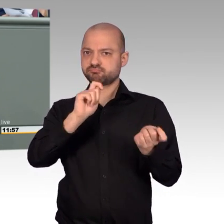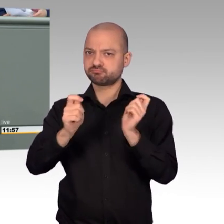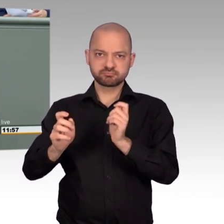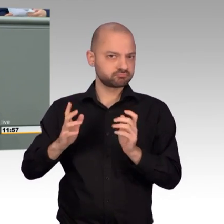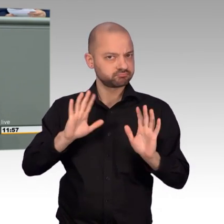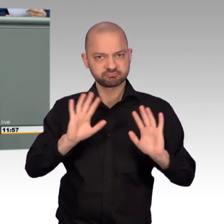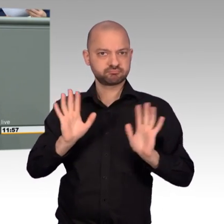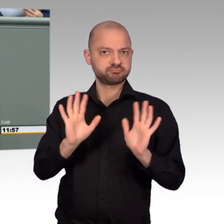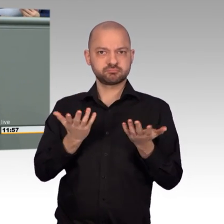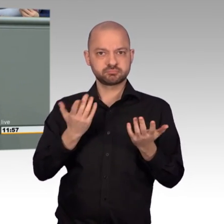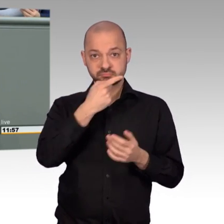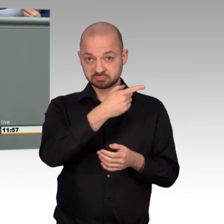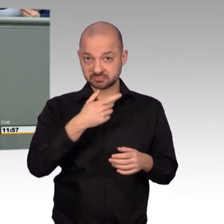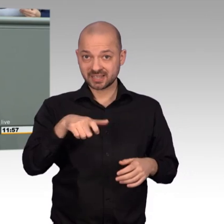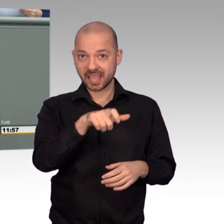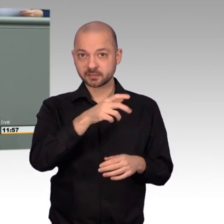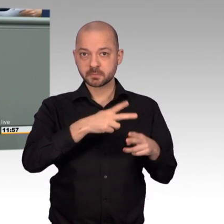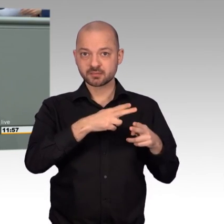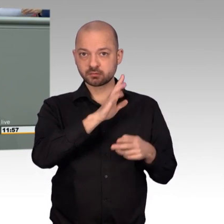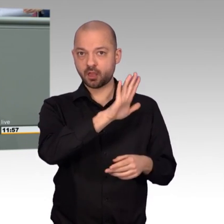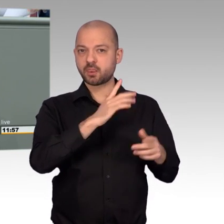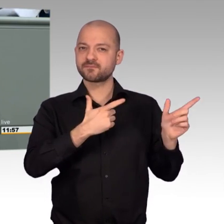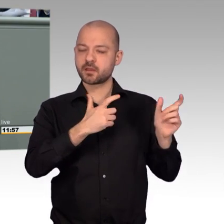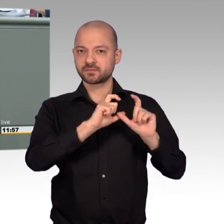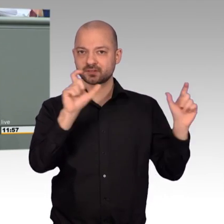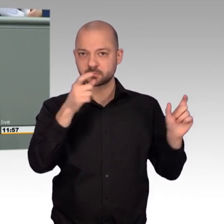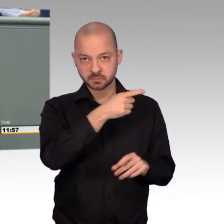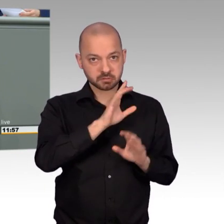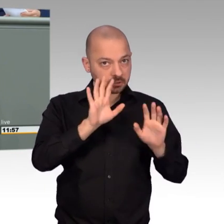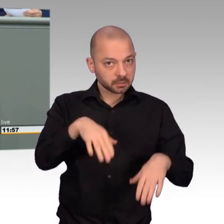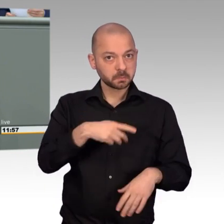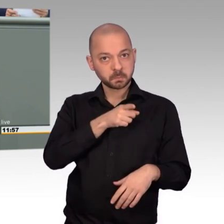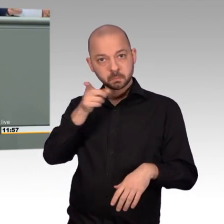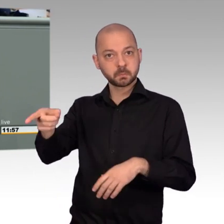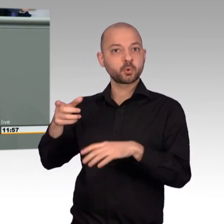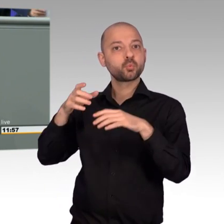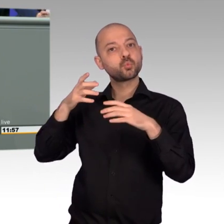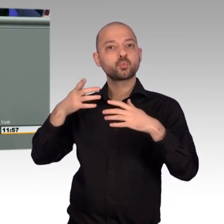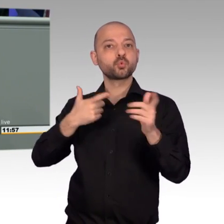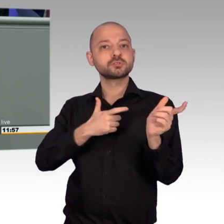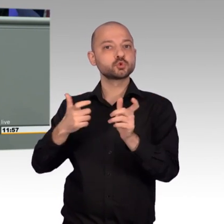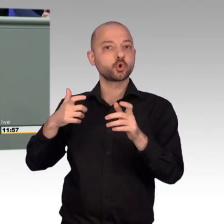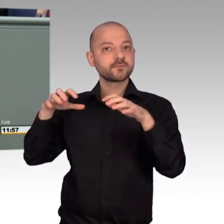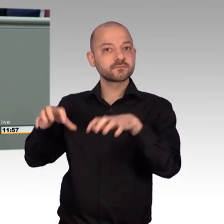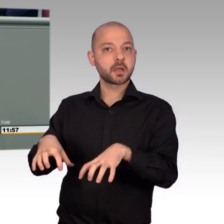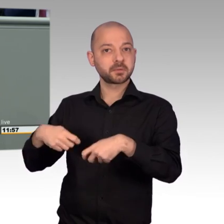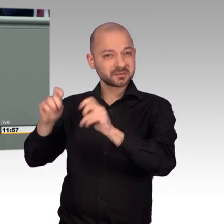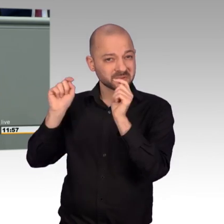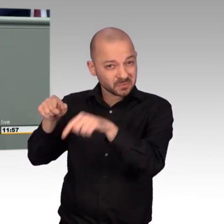über die Frage von Frieden, Sicherheit und Menschenrechten stellen. In fast jeder Sitzung des Bundessicherheitsrates der letzten Jahre